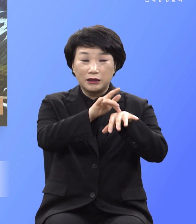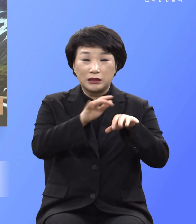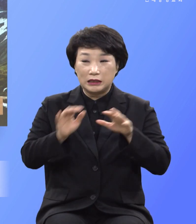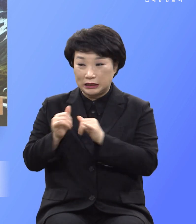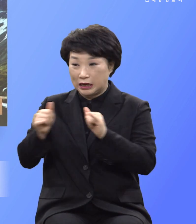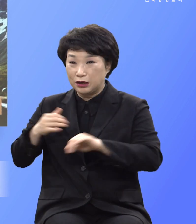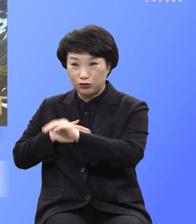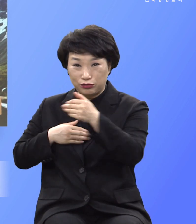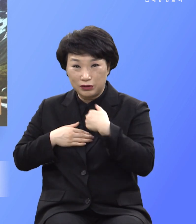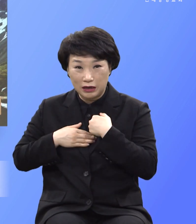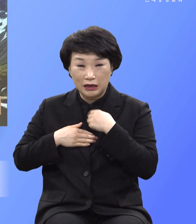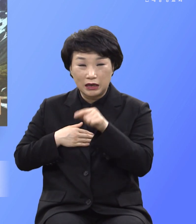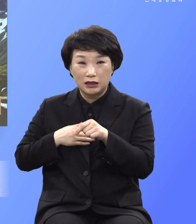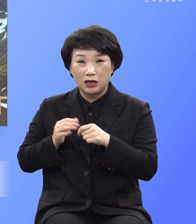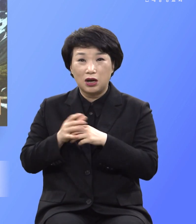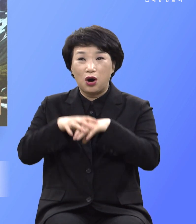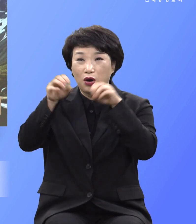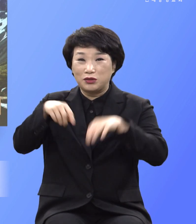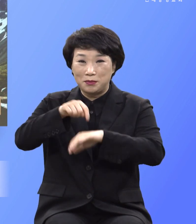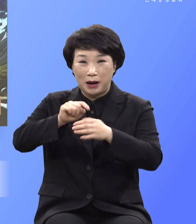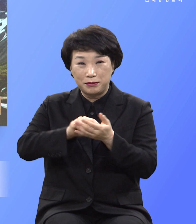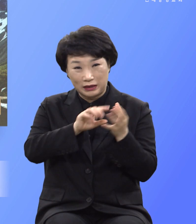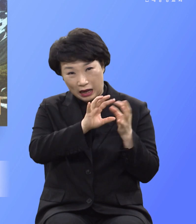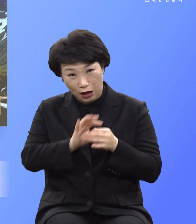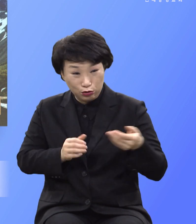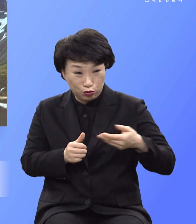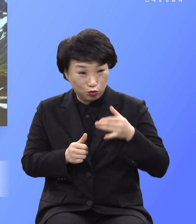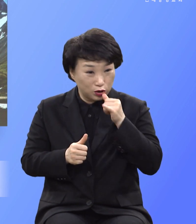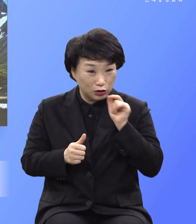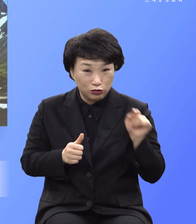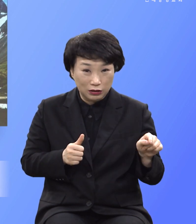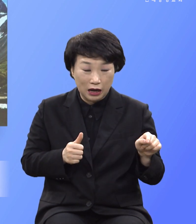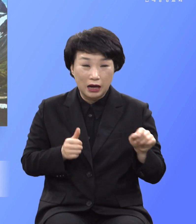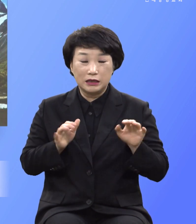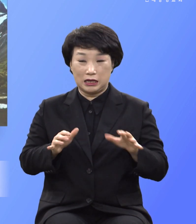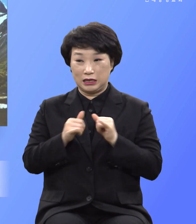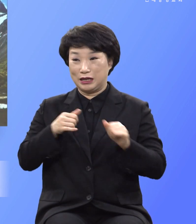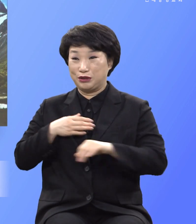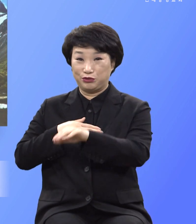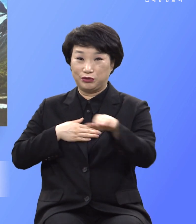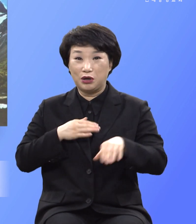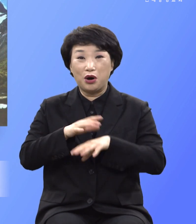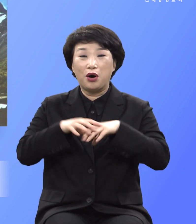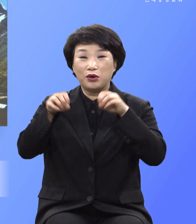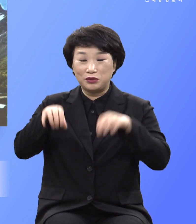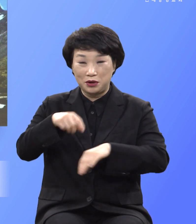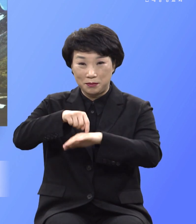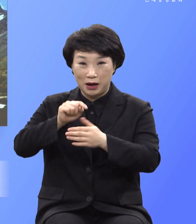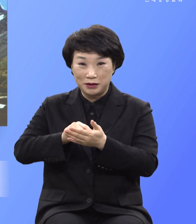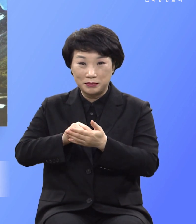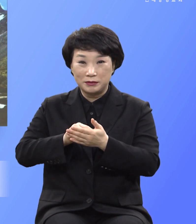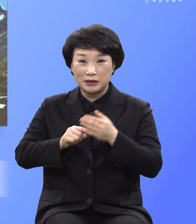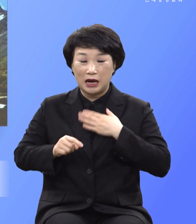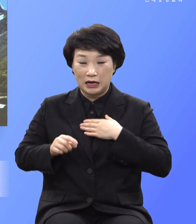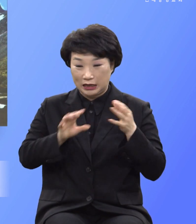허용심을 숨없이 불어넣고 인간은 허용심을 자기에게 이루어